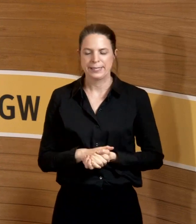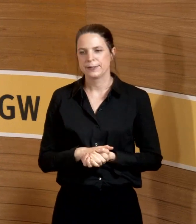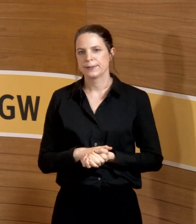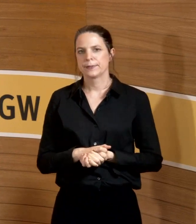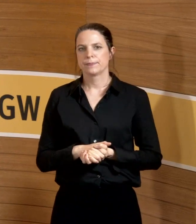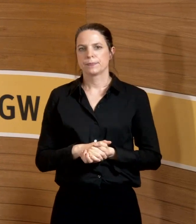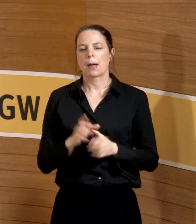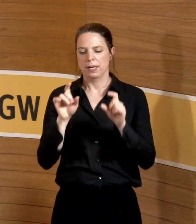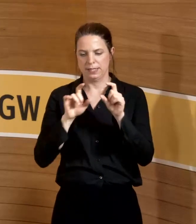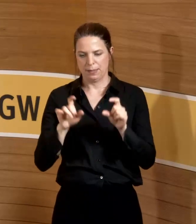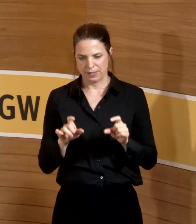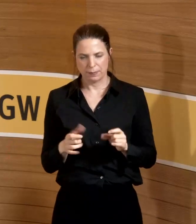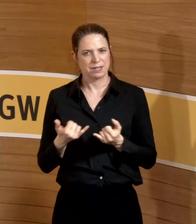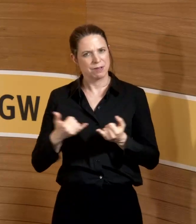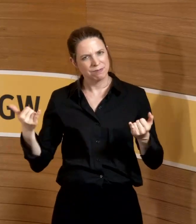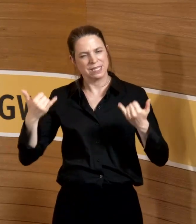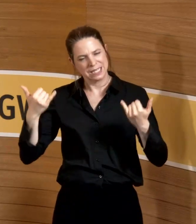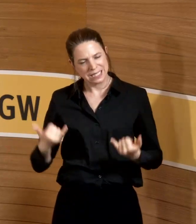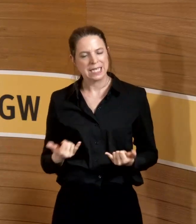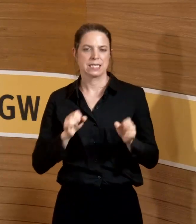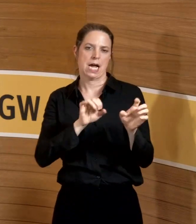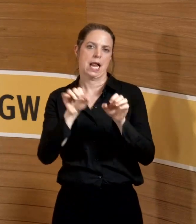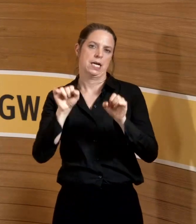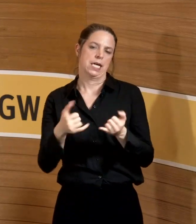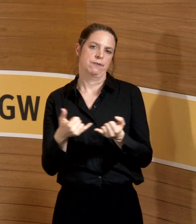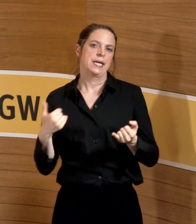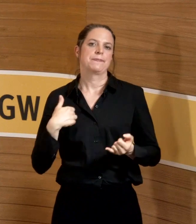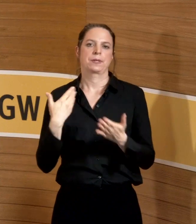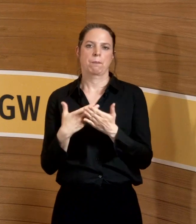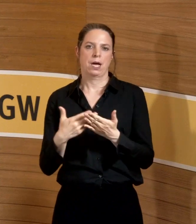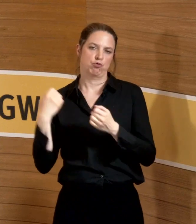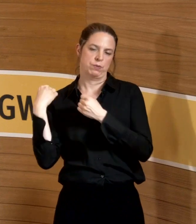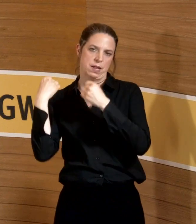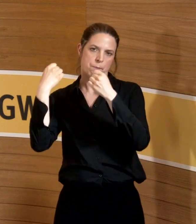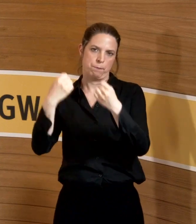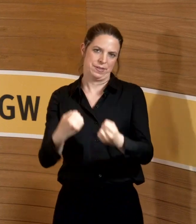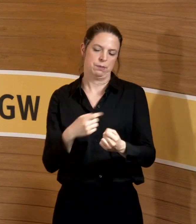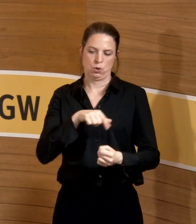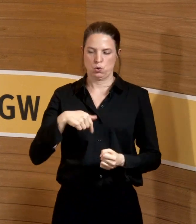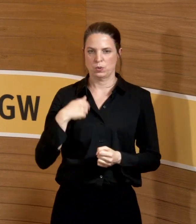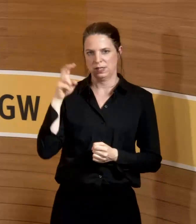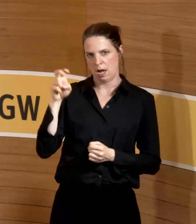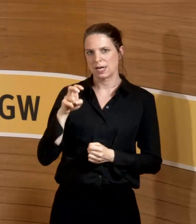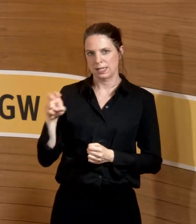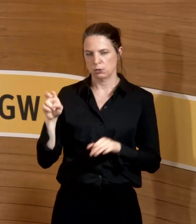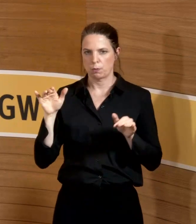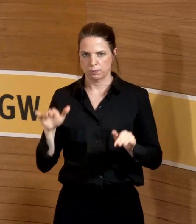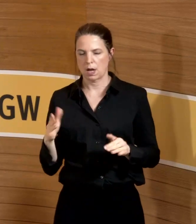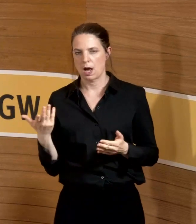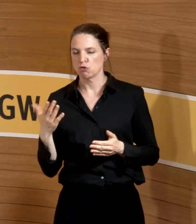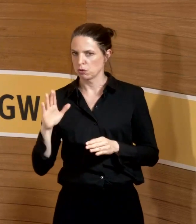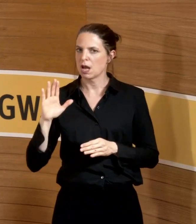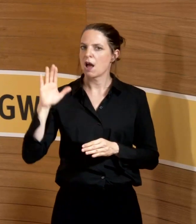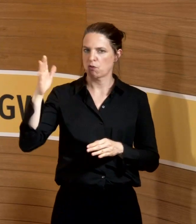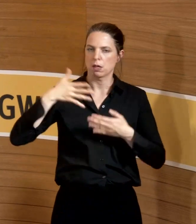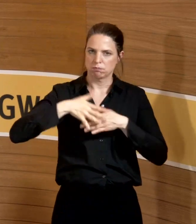dem ganzen Thema näher? Ich habe Ihnen jetzt hier als Beispiel das mitgebracht, was wir bei uns am Klinikum, ich denke, mit einigem Erfolg